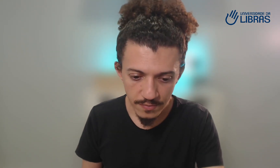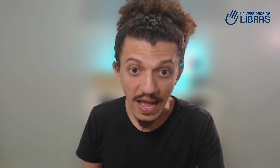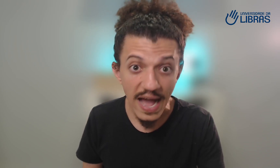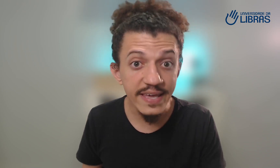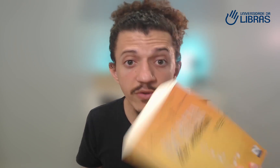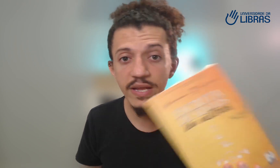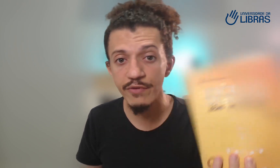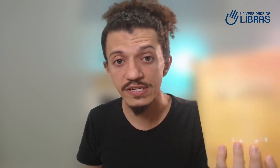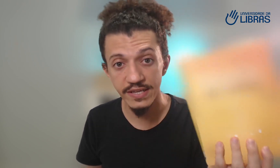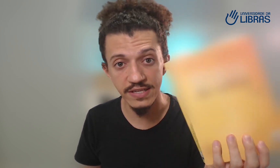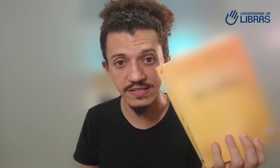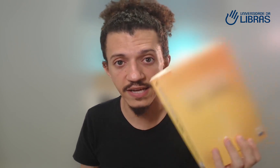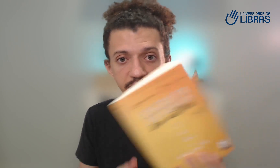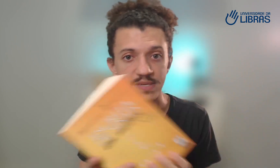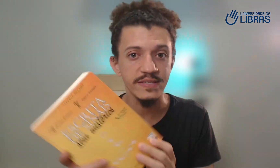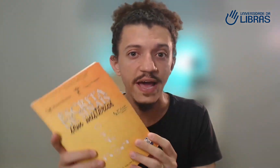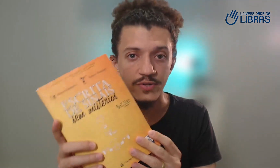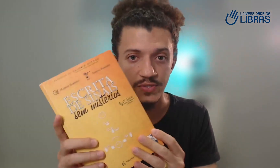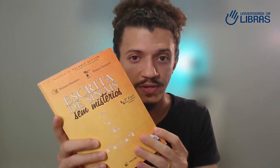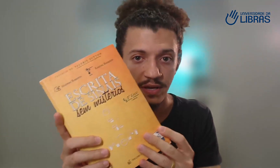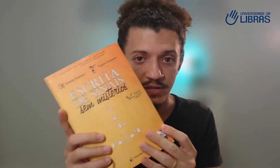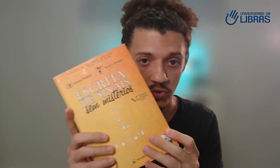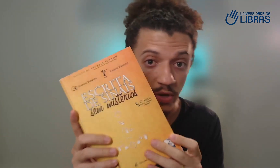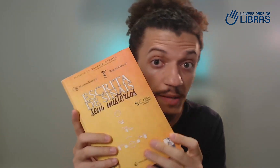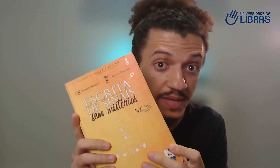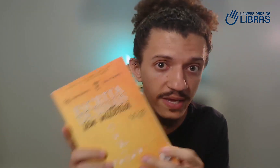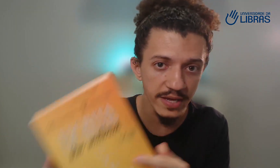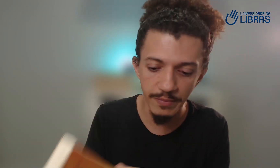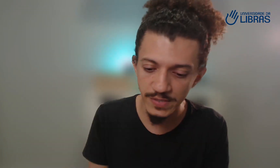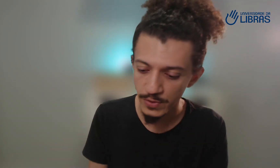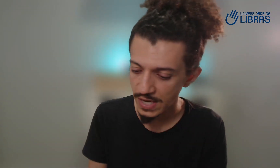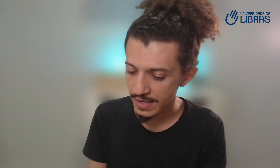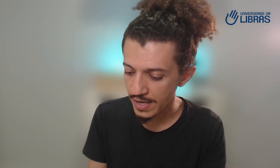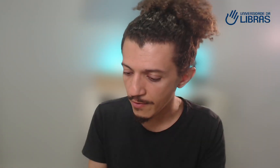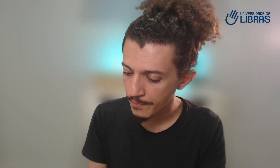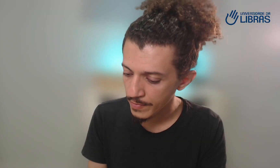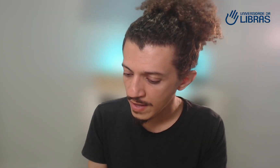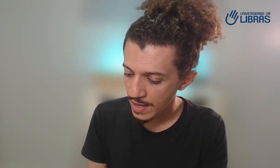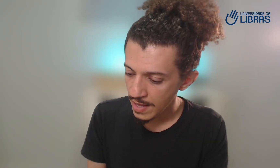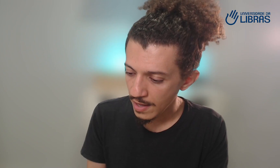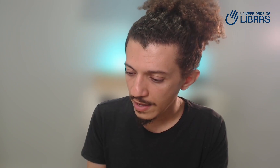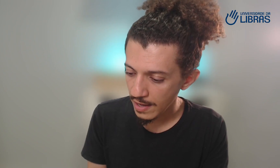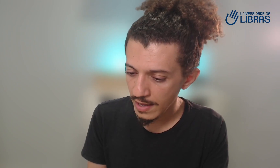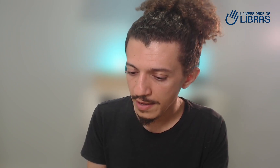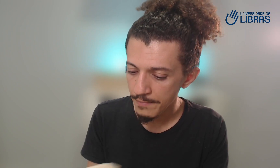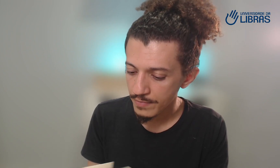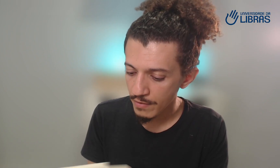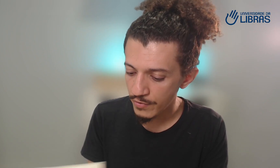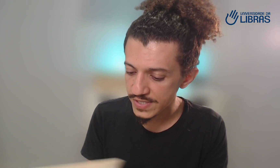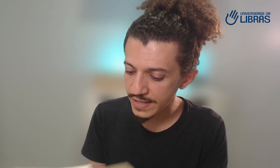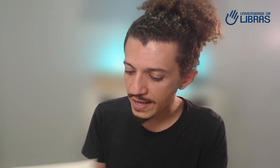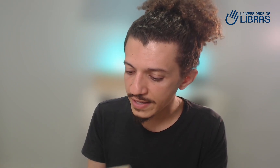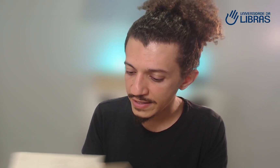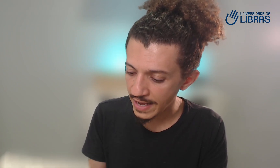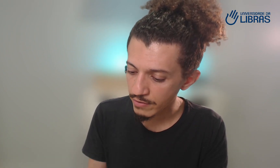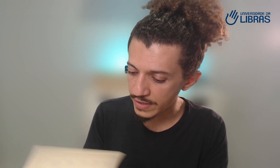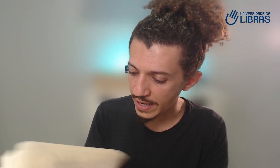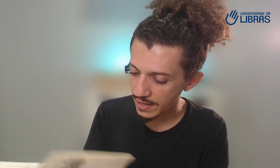Aqui no livro A Escrita de Sinais Sem Mistérios, de autoria minha e da minha esposa Raquel, você tem aqui dentro dele